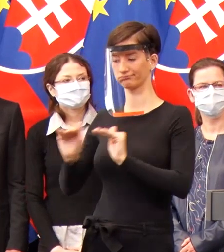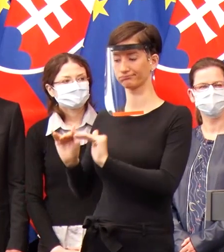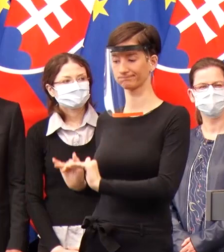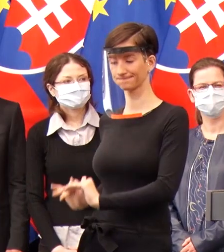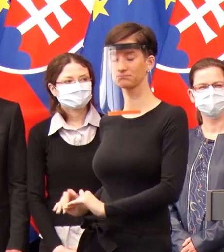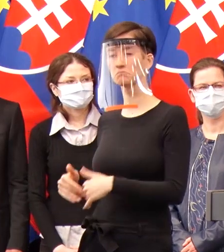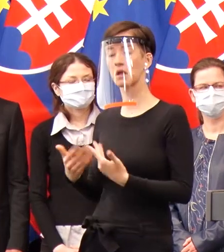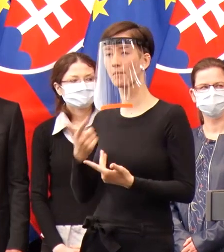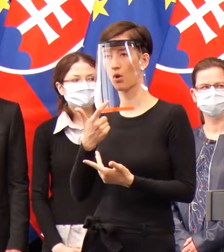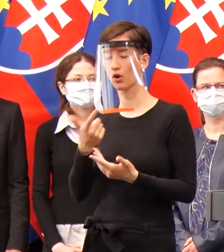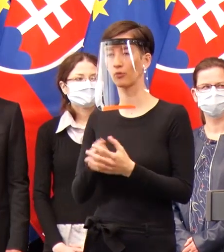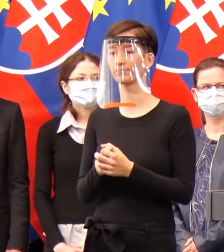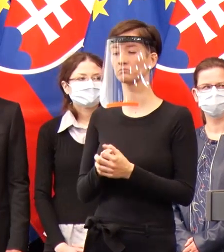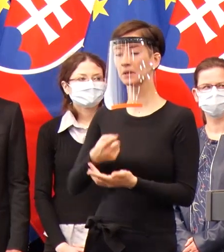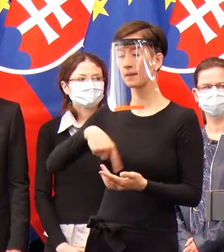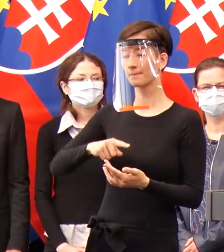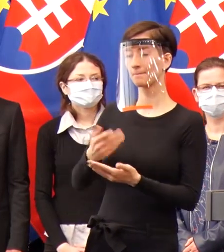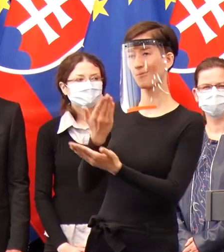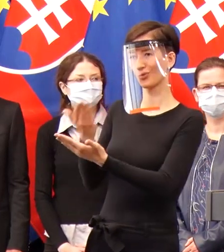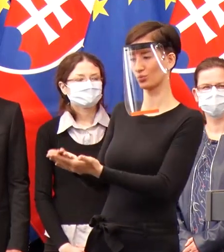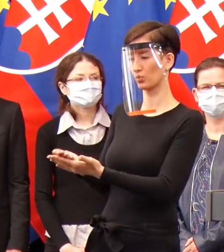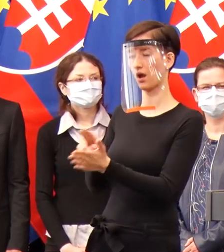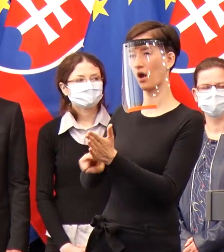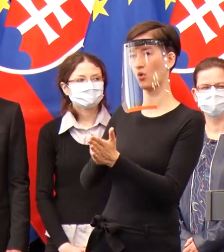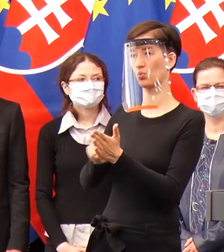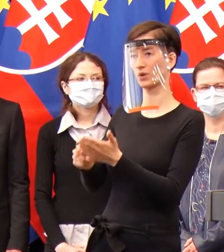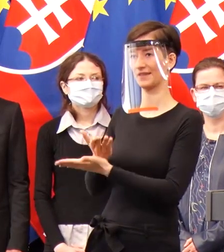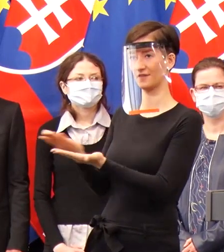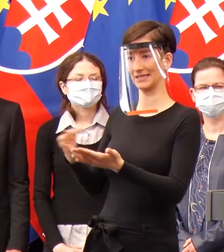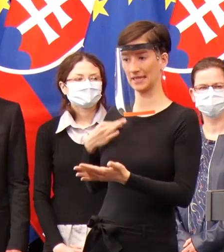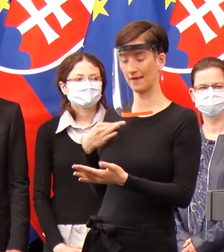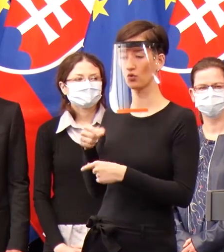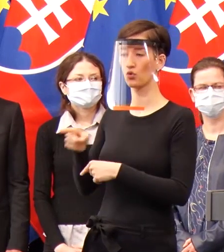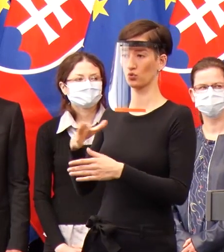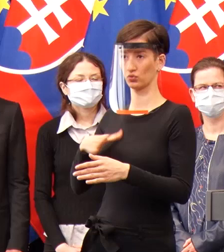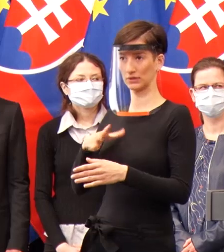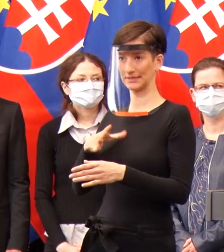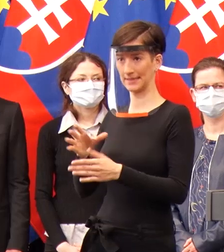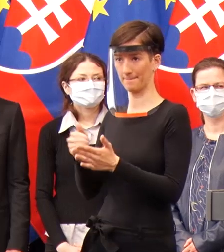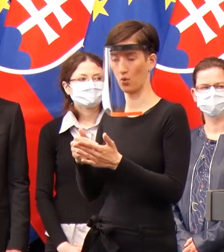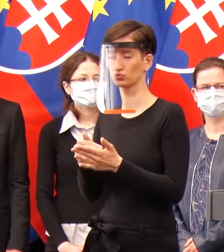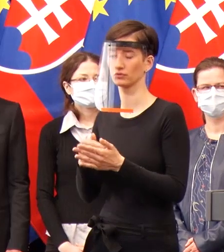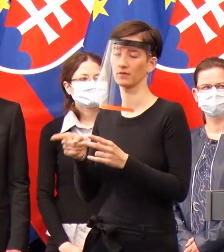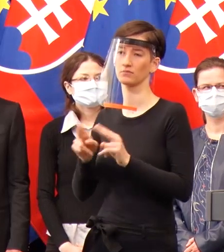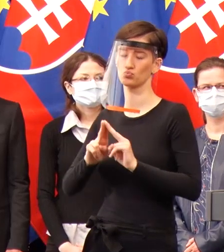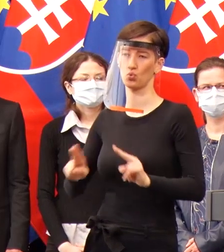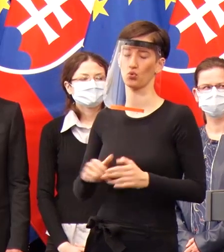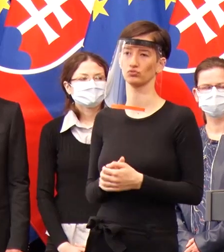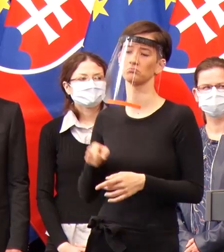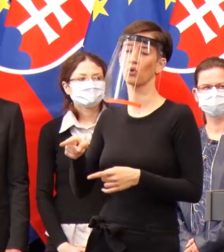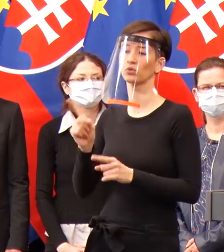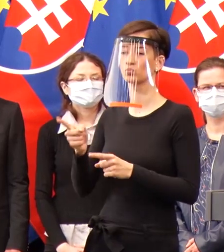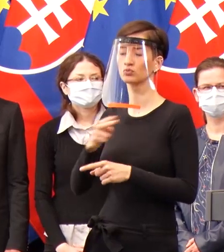Úradu verejného zdravotníctva a je už na nich ako naložia s týmito testami. Samozrejme, oni konajú veľmi zodpovedne,